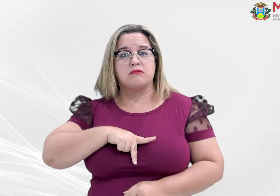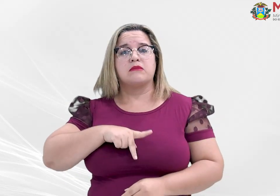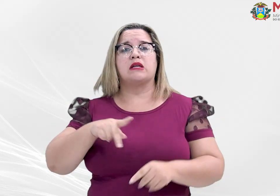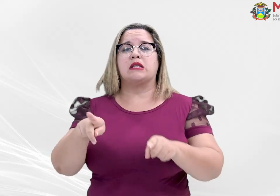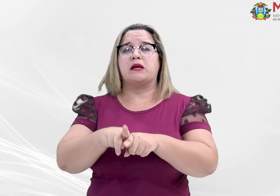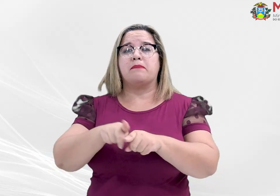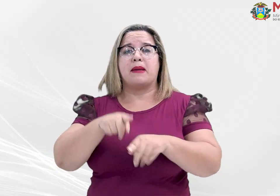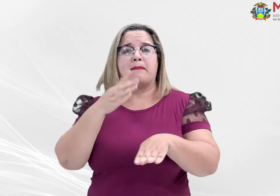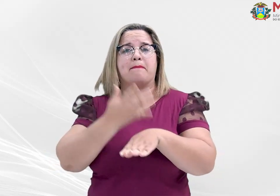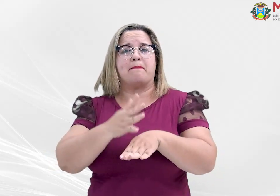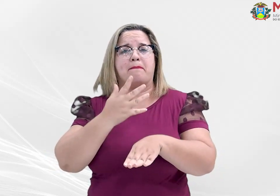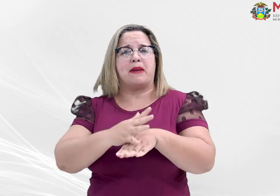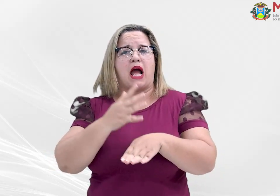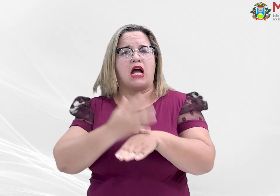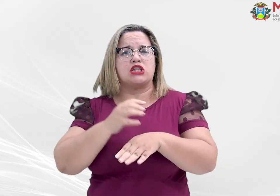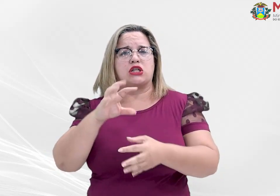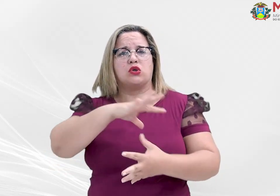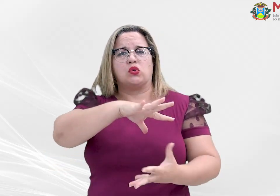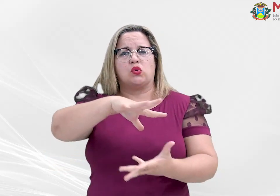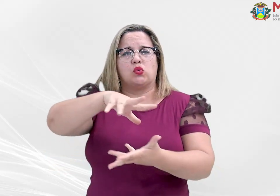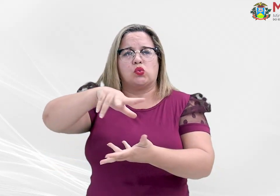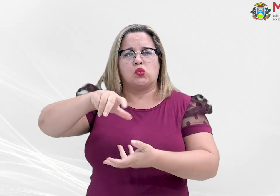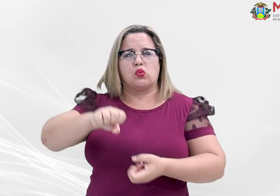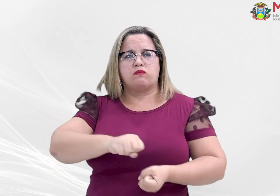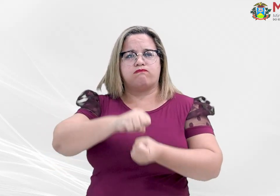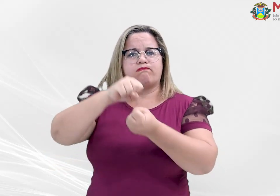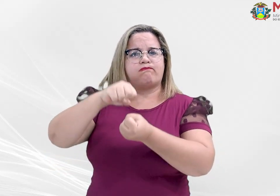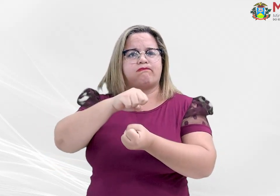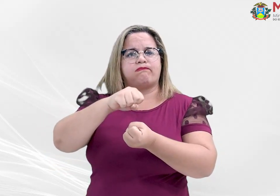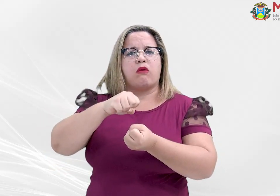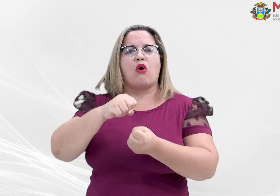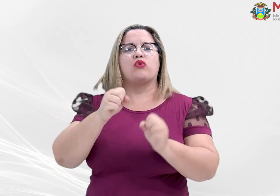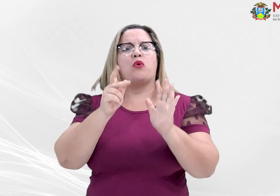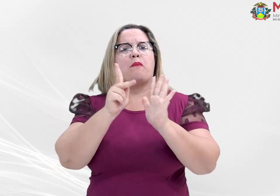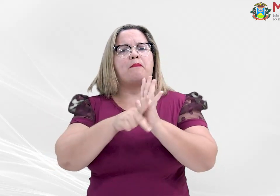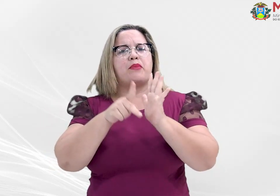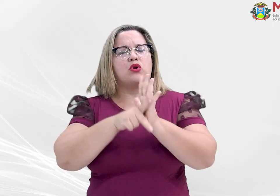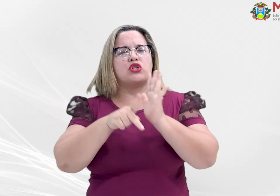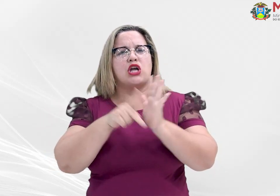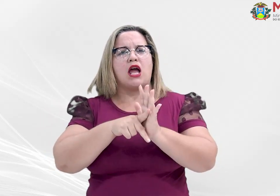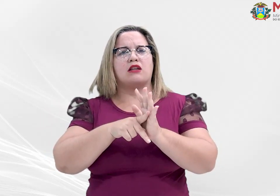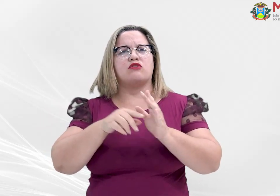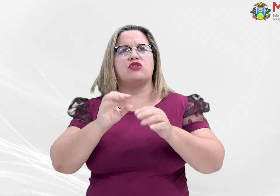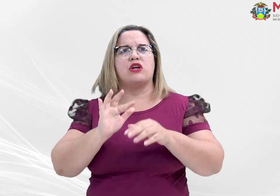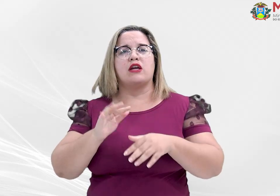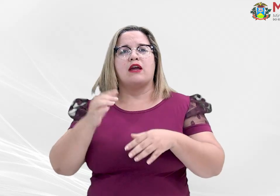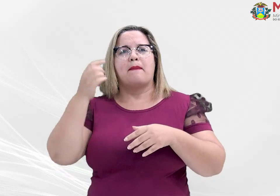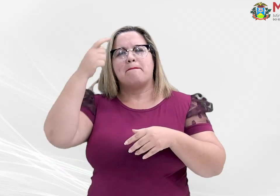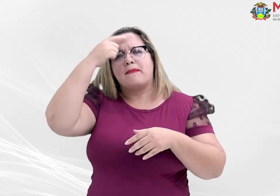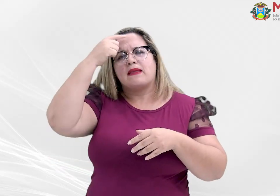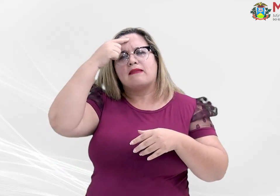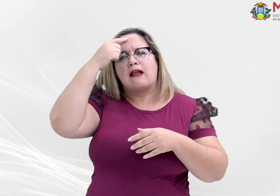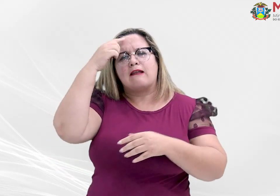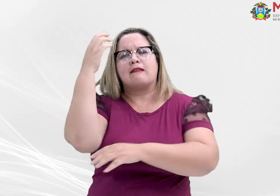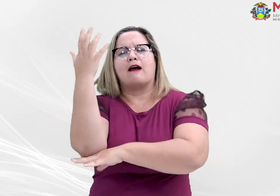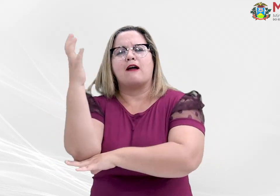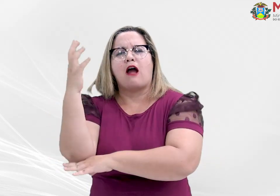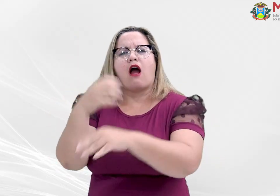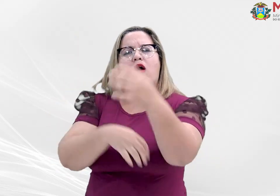integram as três frentes de trabalho do Programa de Formação da Mentalidade Ambiental do Ministério Público do Estado de